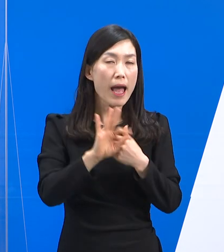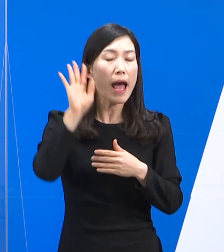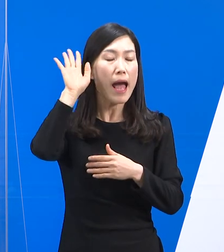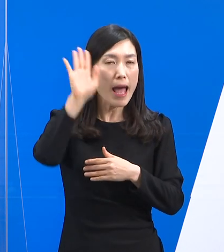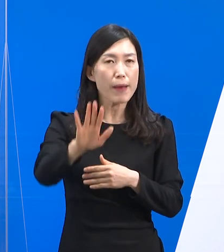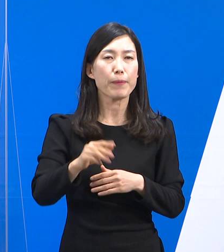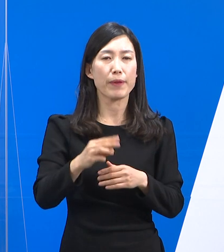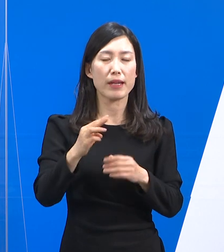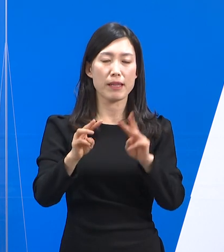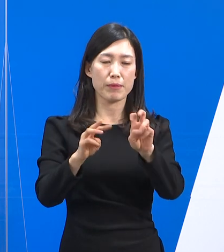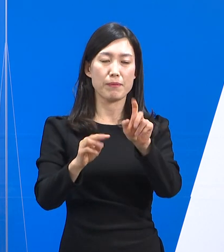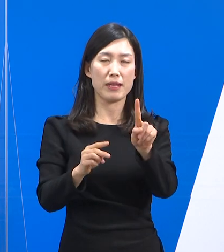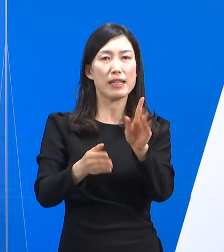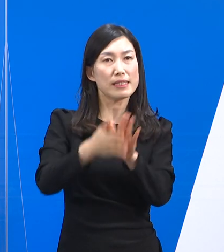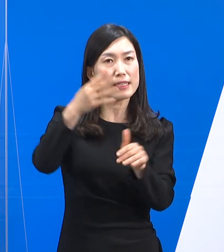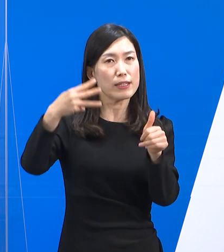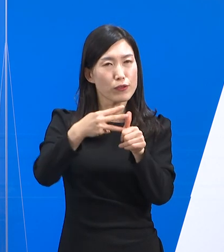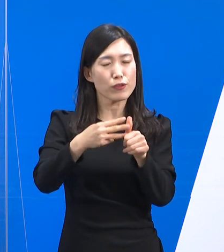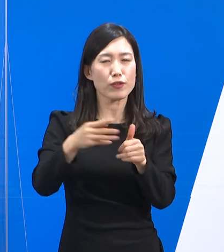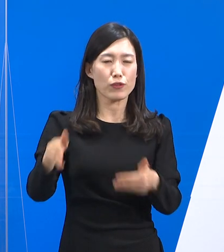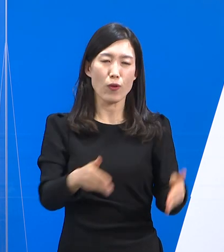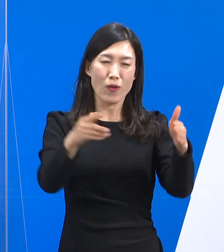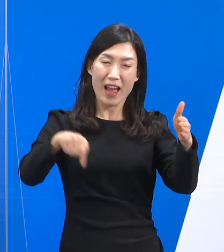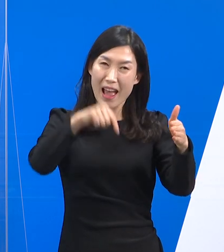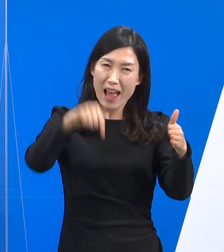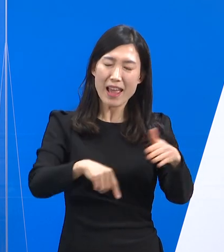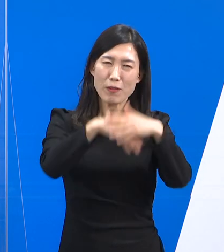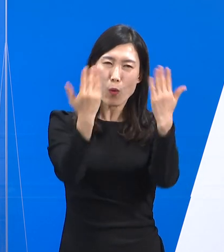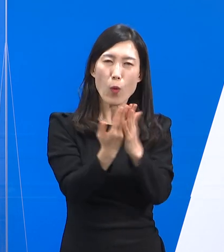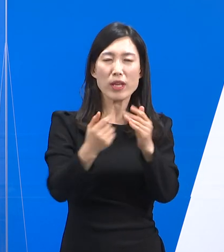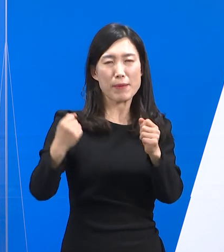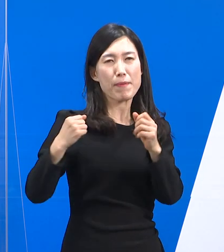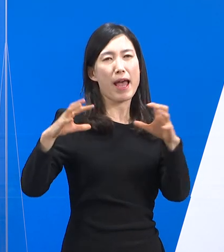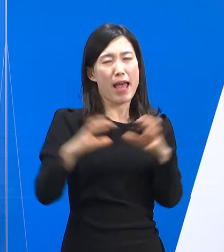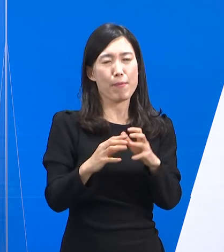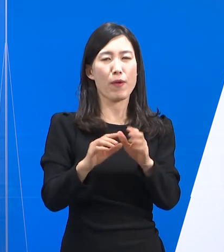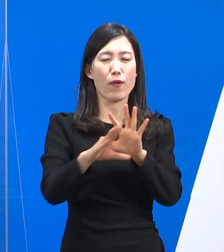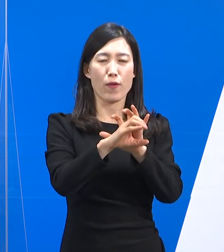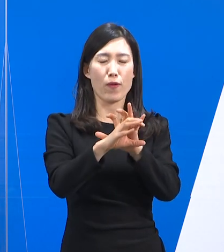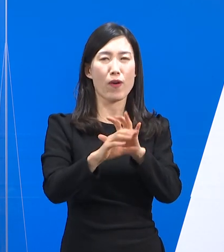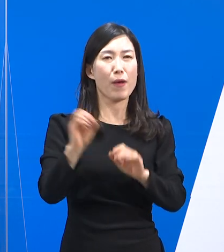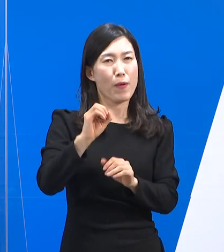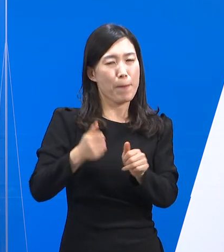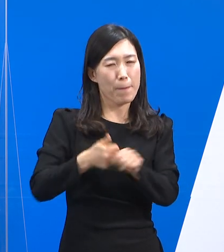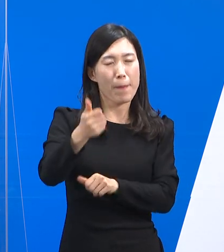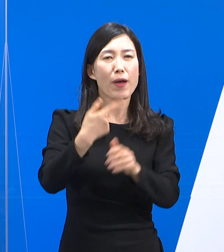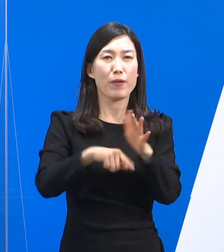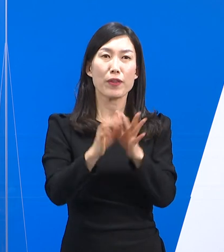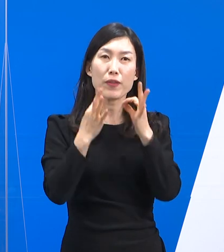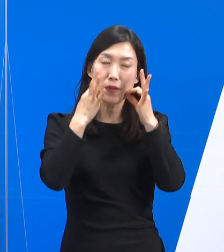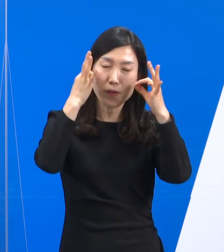31개 시군과 함께 코로나19 극복과 범인의 안전을 위해 최선을 다하겠습니다. 감사합니다.